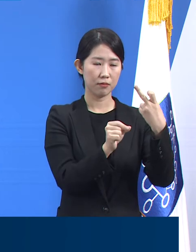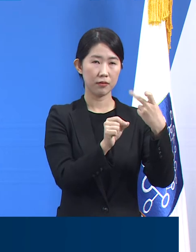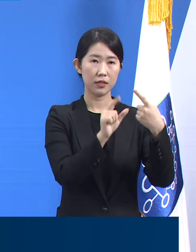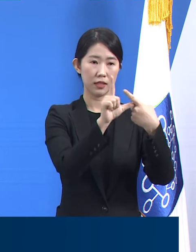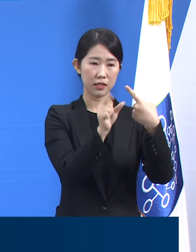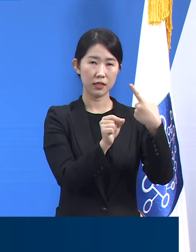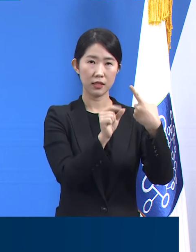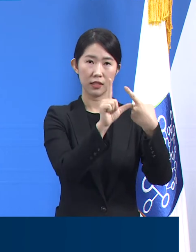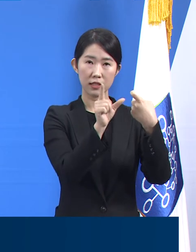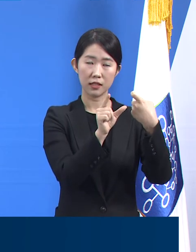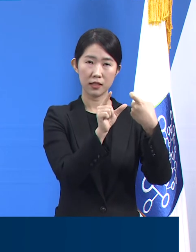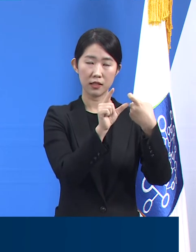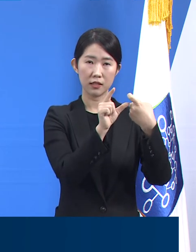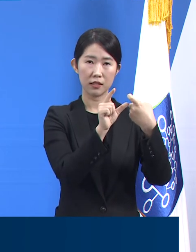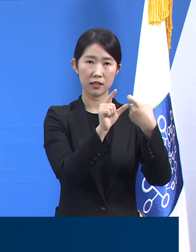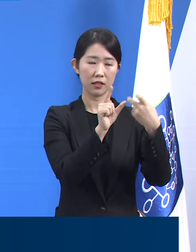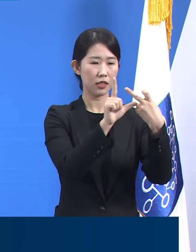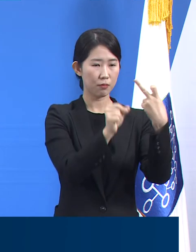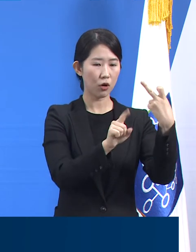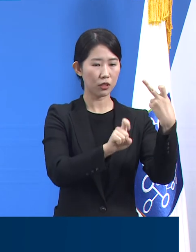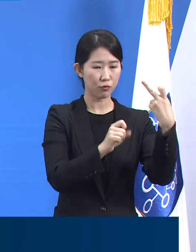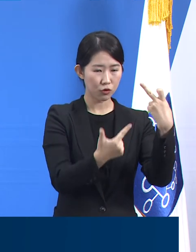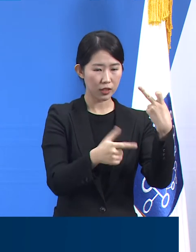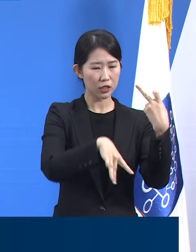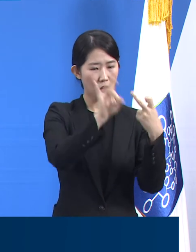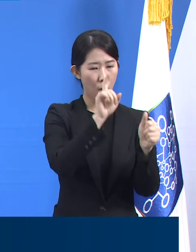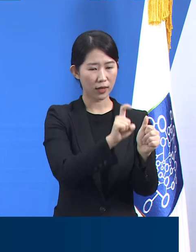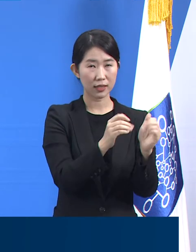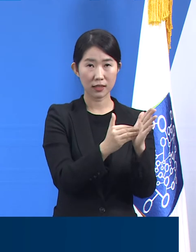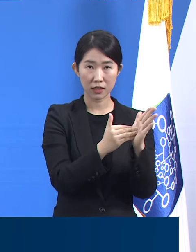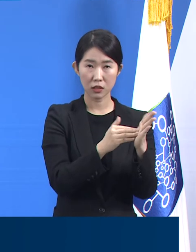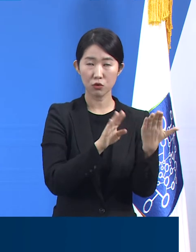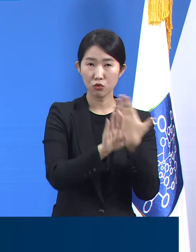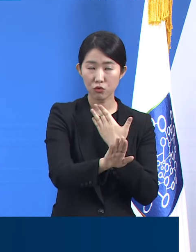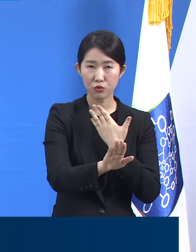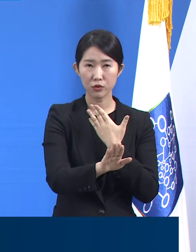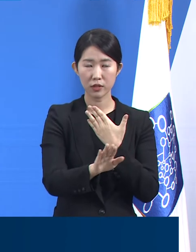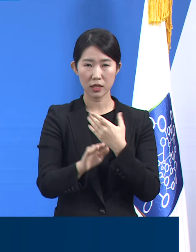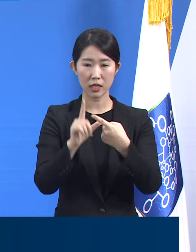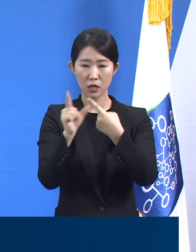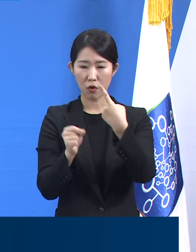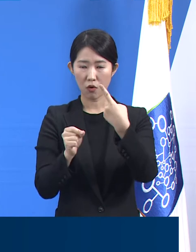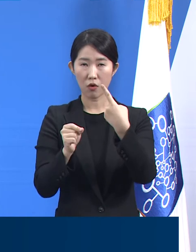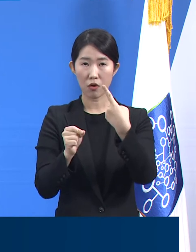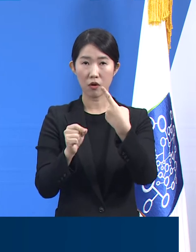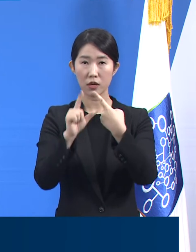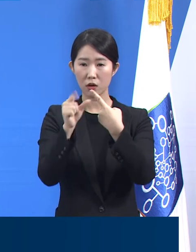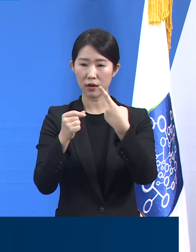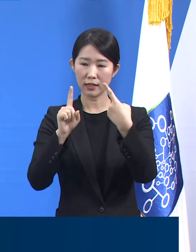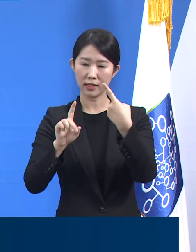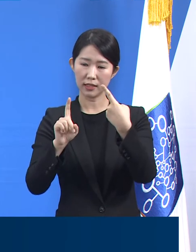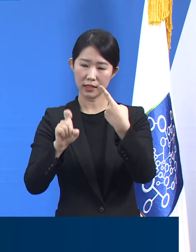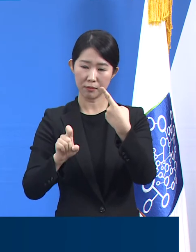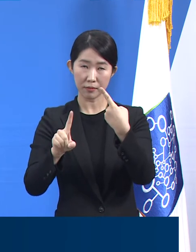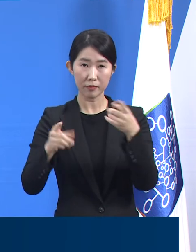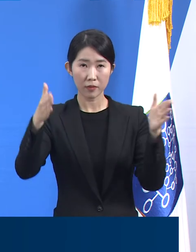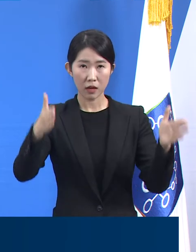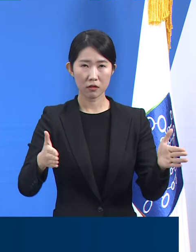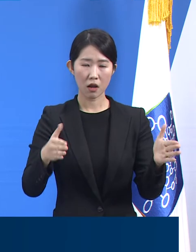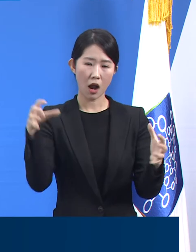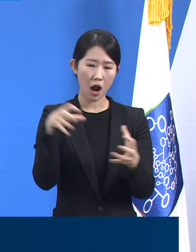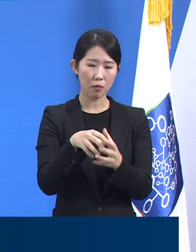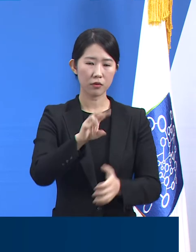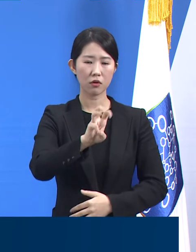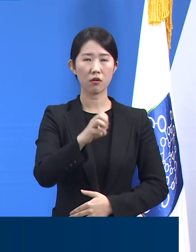확진자가 발생한 이후 1월 11일까지 총 39명이 확진 판정을 받았습니다. 그중 입원